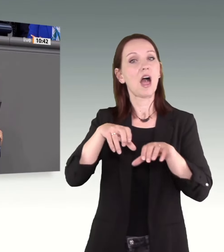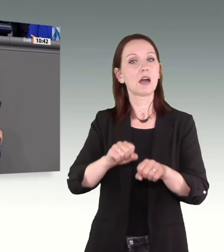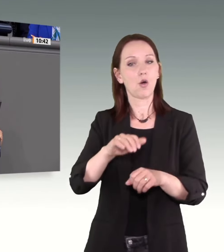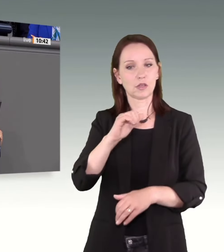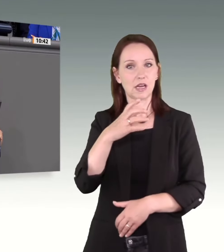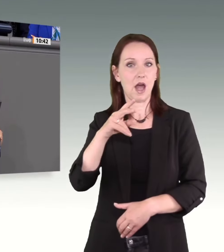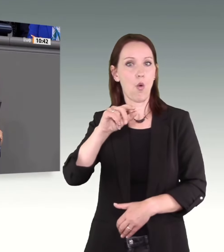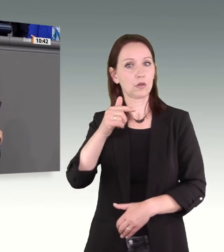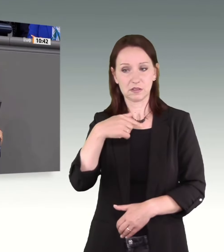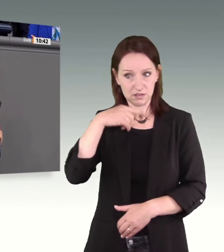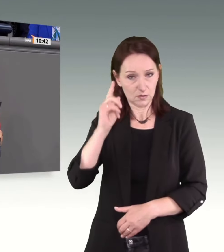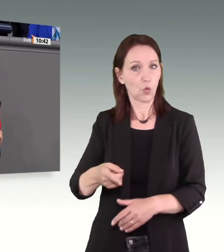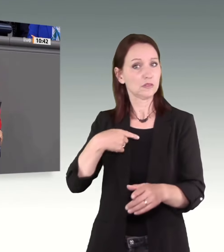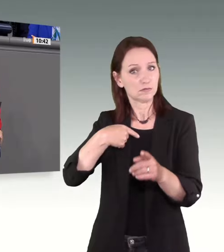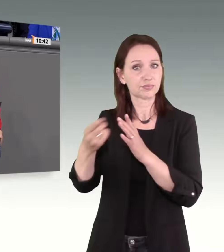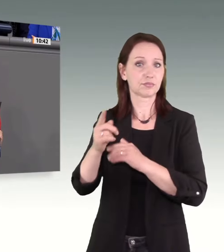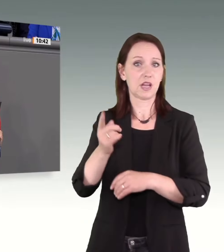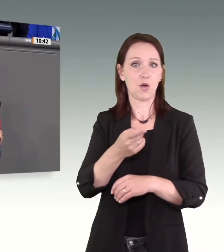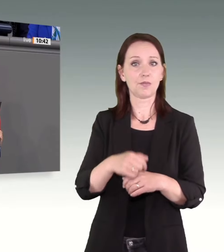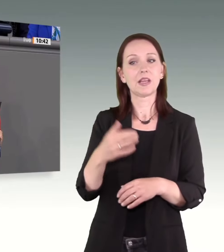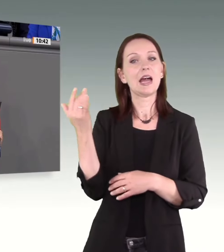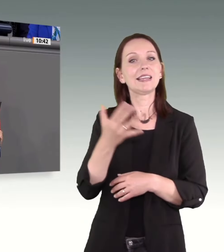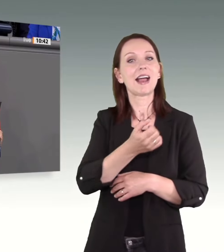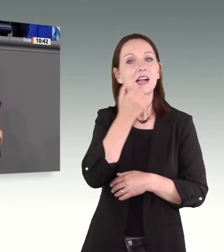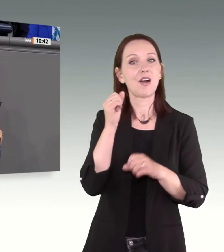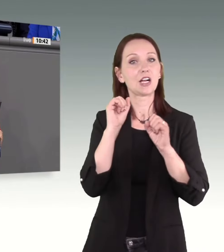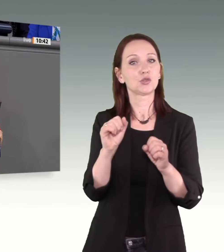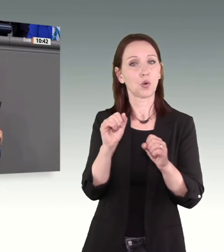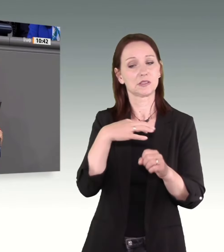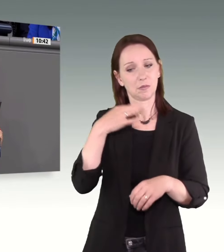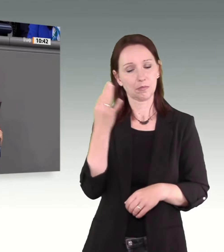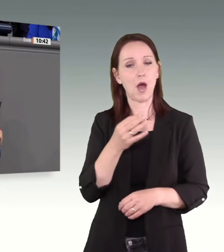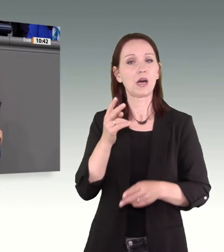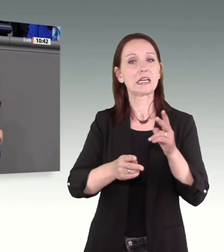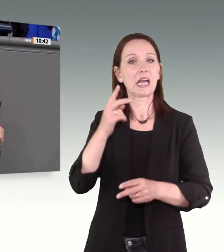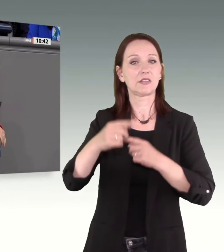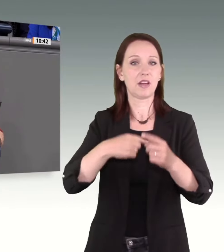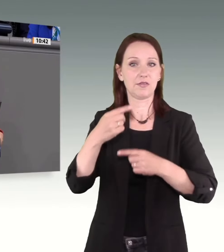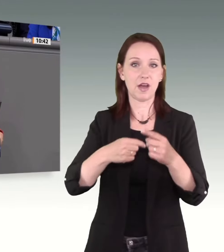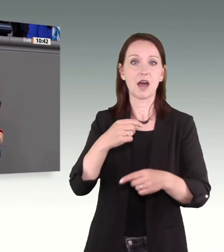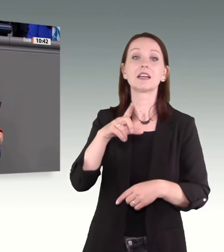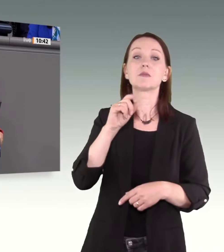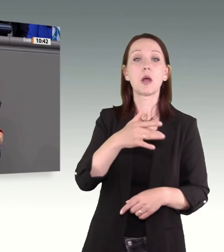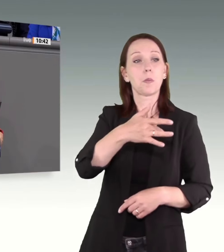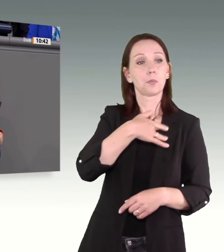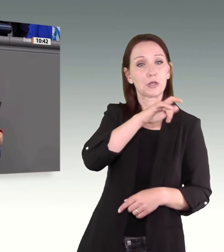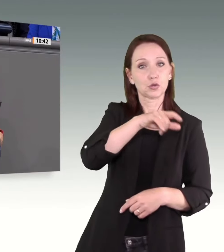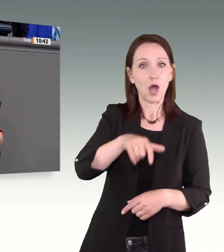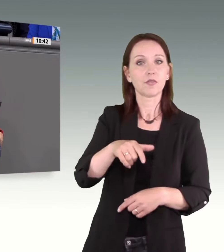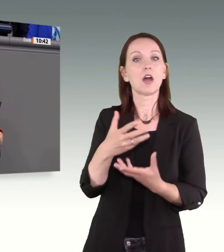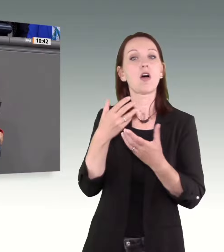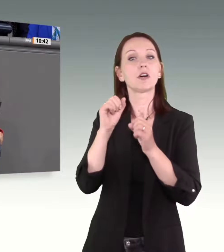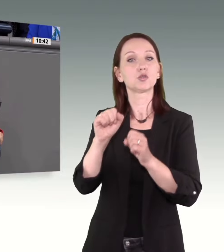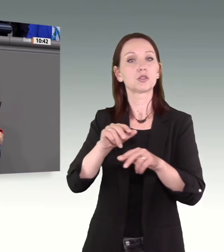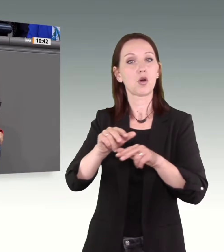müssen wir ein gerichtliches Verfahren schaffen, in dem Betroffene und Opferschutzorganisationen zeitweilig oder dauerhaft die Sperrung von anonymen Accounts in